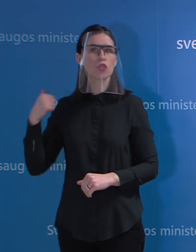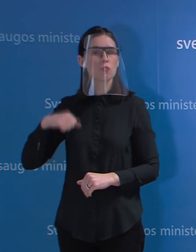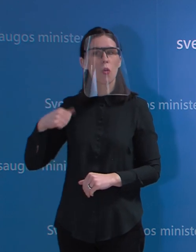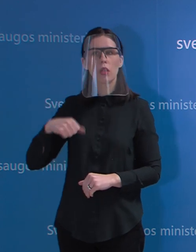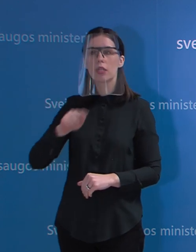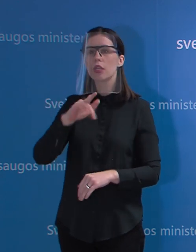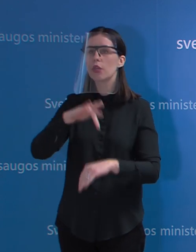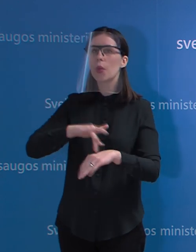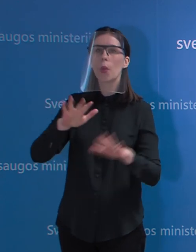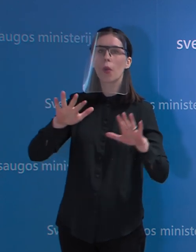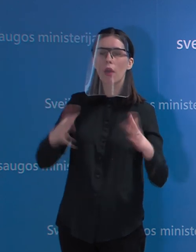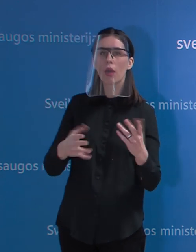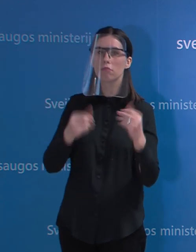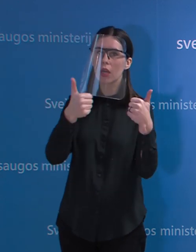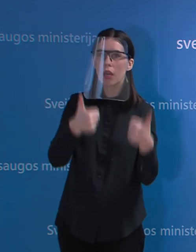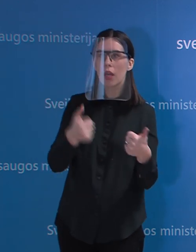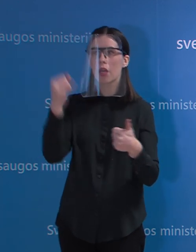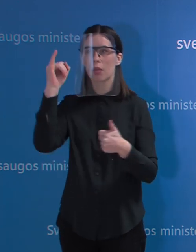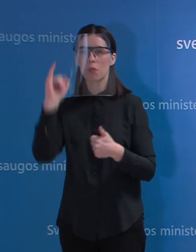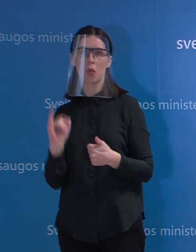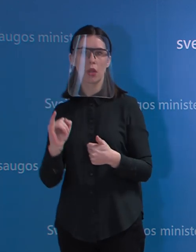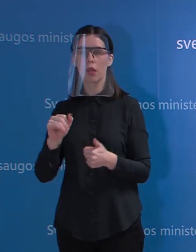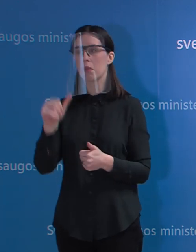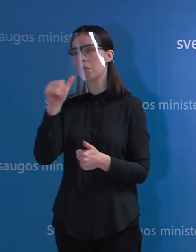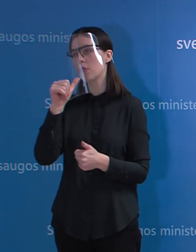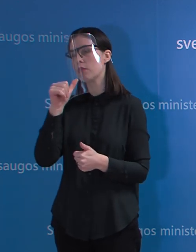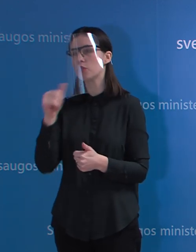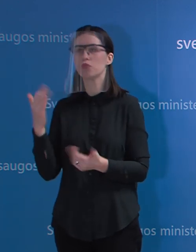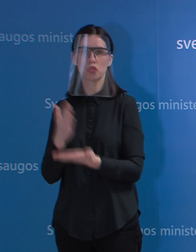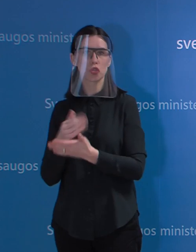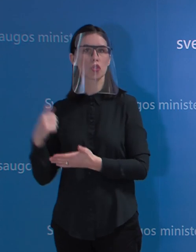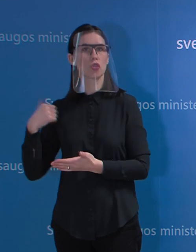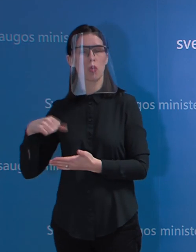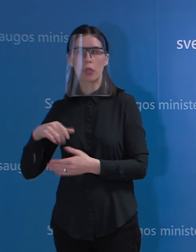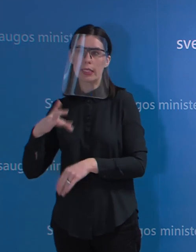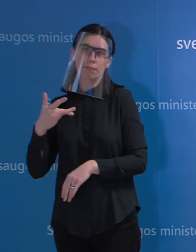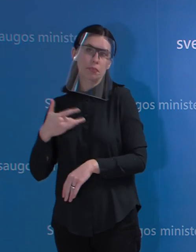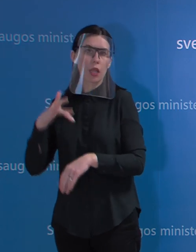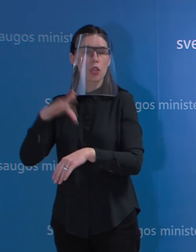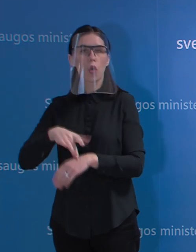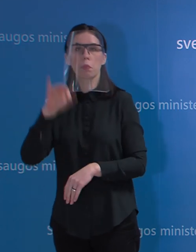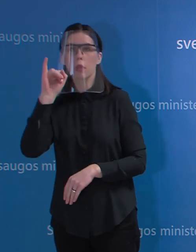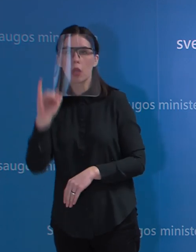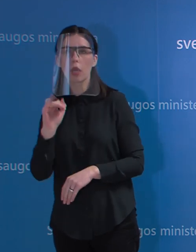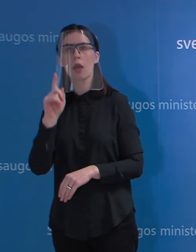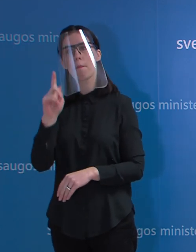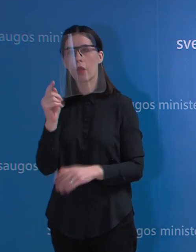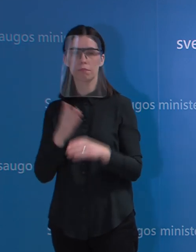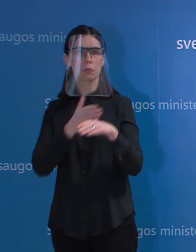nejaučia ir niekur nesikreipia, bet galiu pasakyti tik tai vieną skaičių,